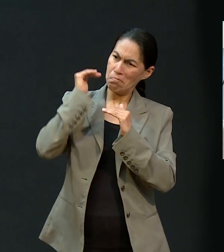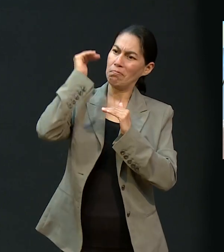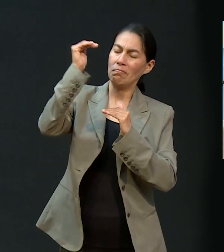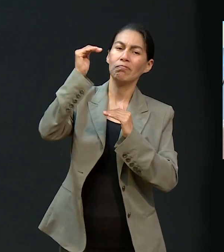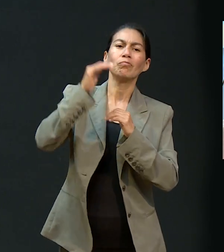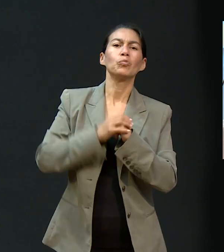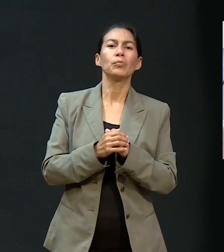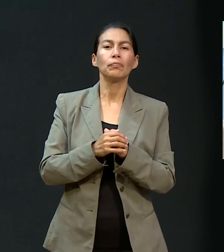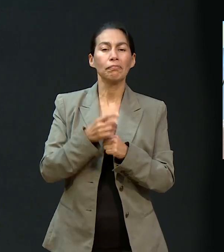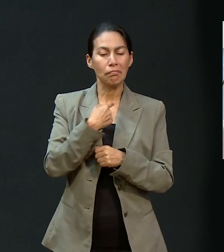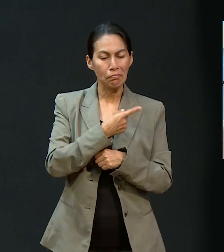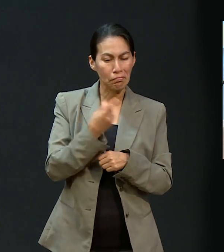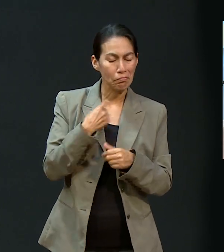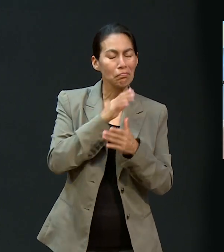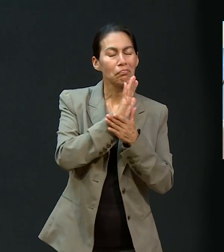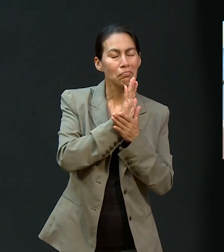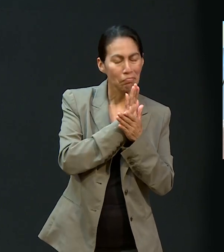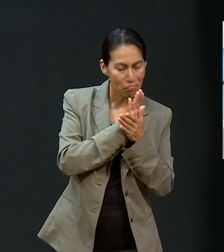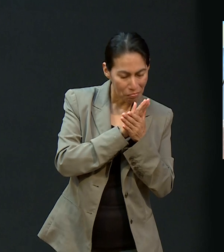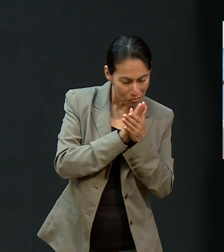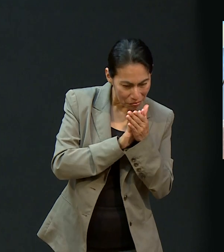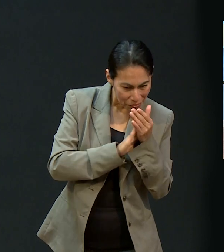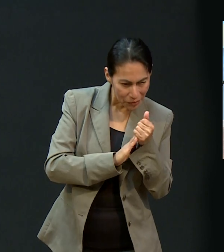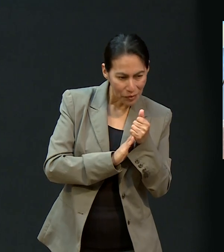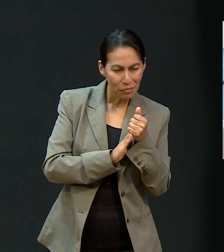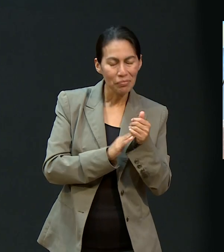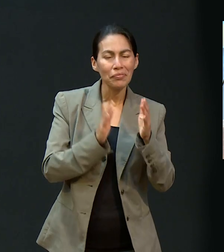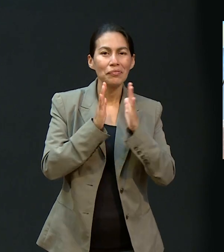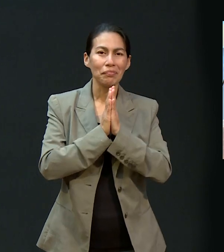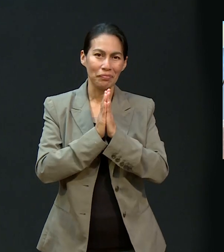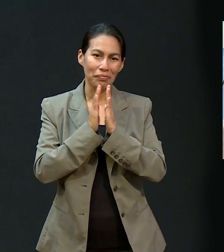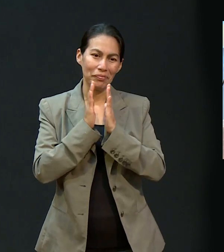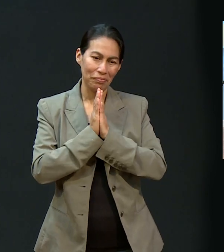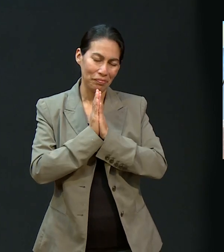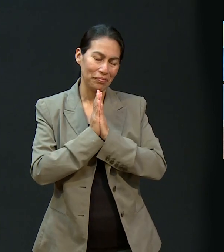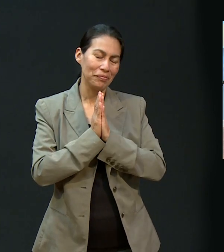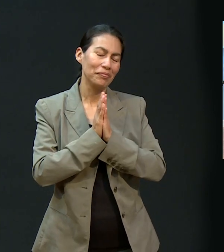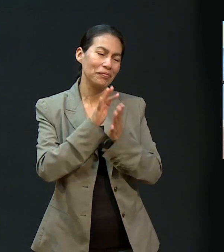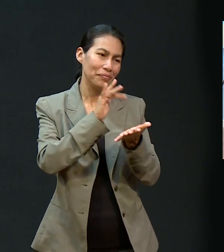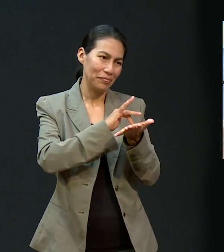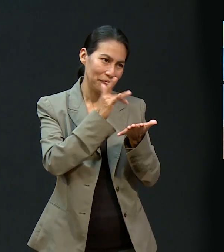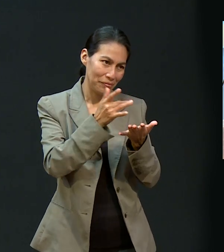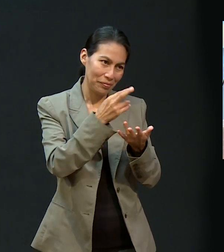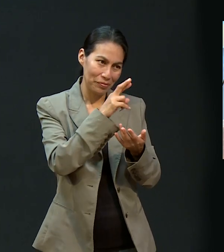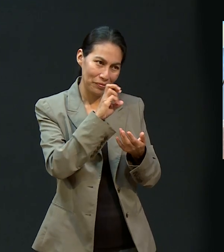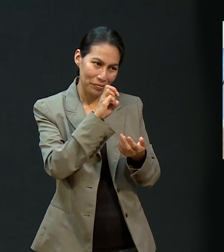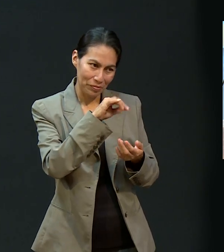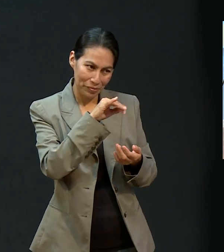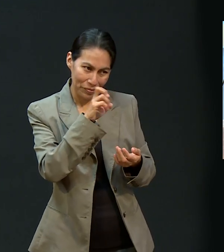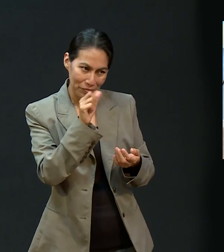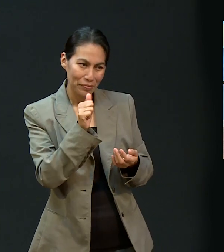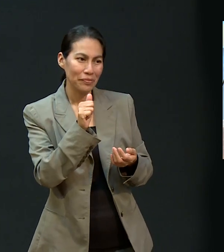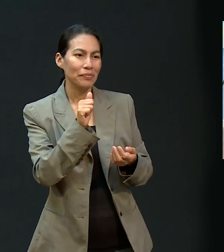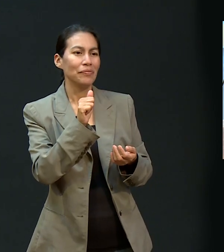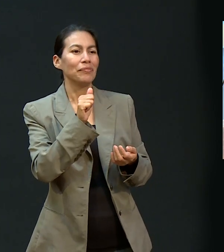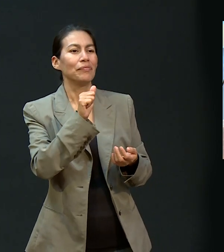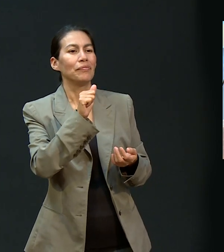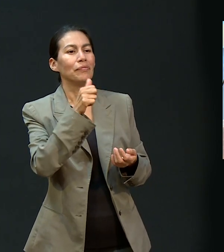nombre por sobre todo el nombre. Ser humildes. humildes. Amén. Amén. Gracias, Romina. Gracias, Gladys.